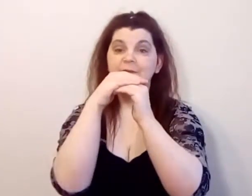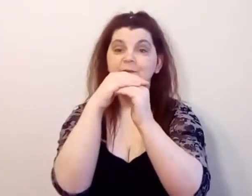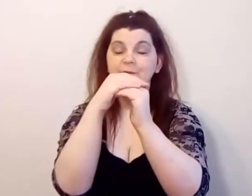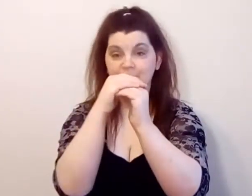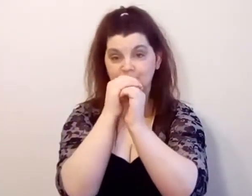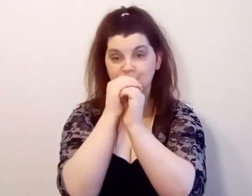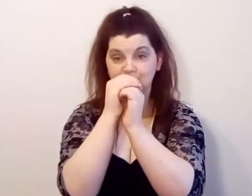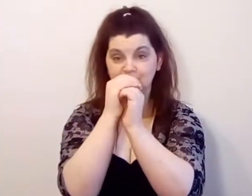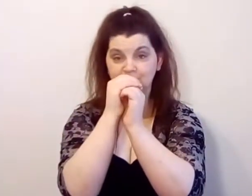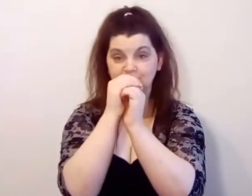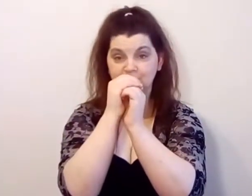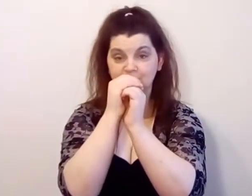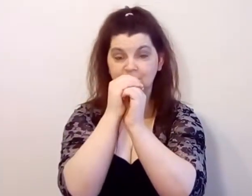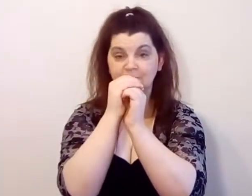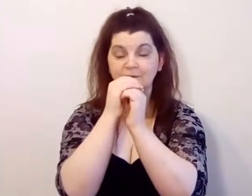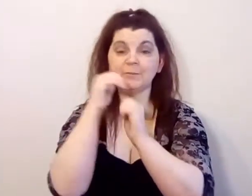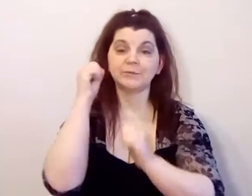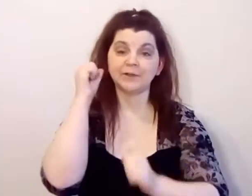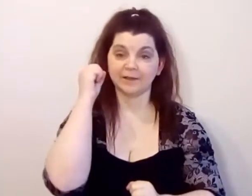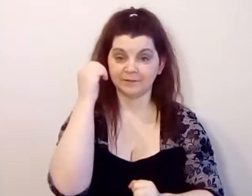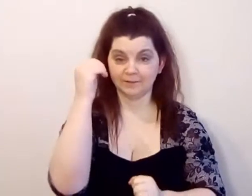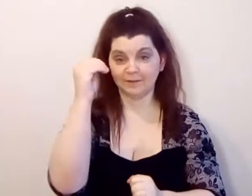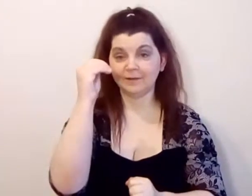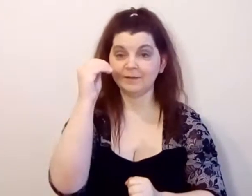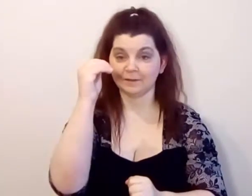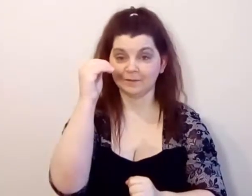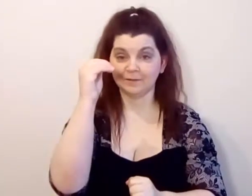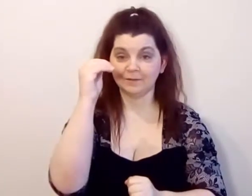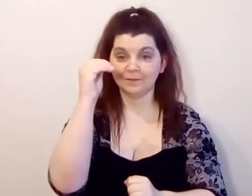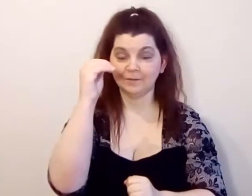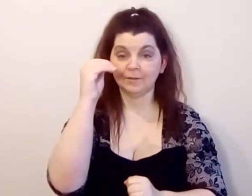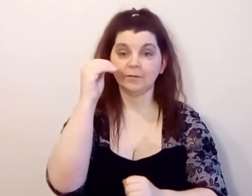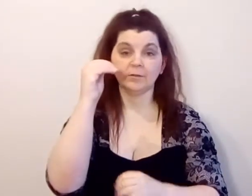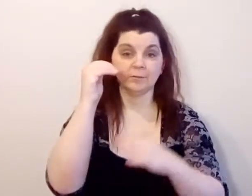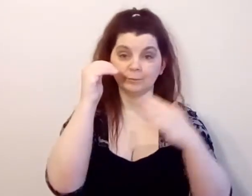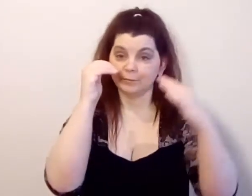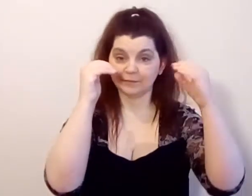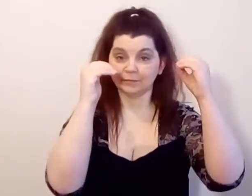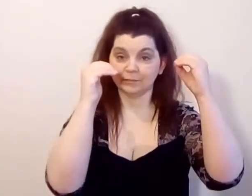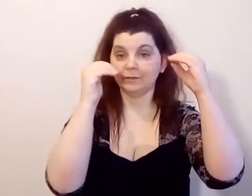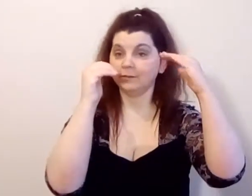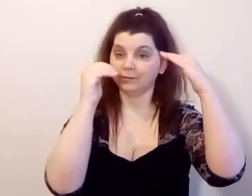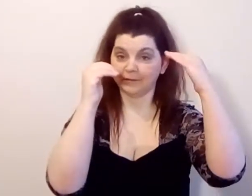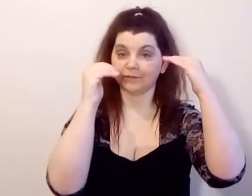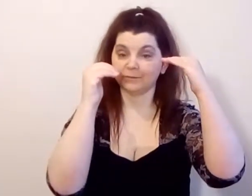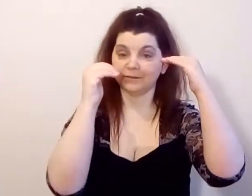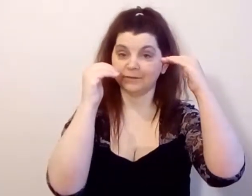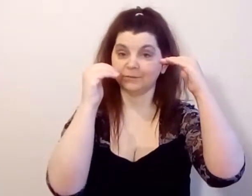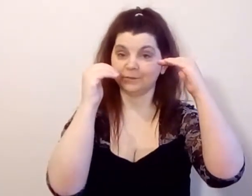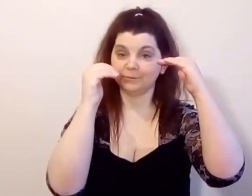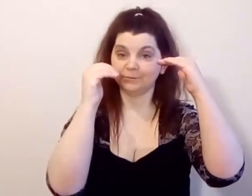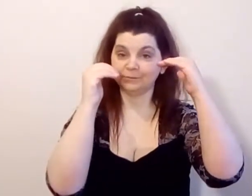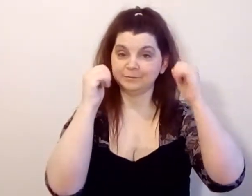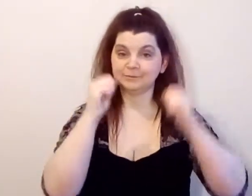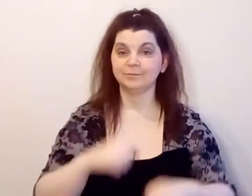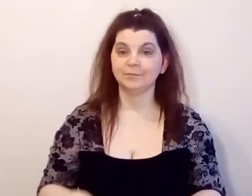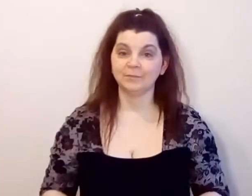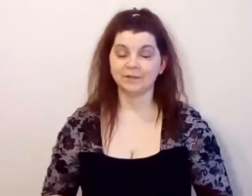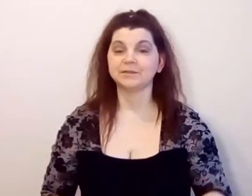одно лицо. Не бывает лидер без харизматизма. Так же,